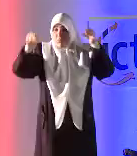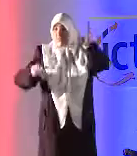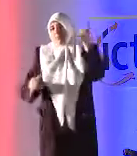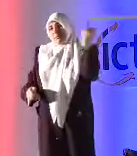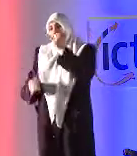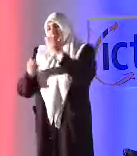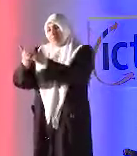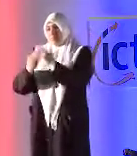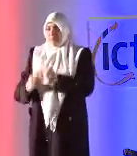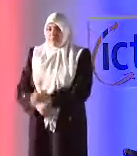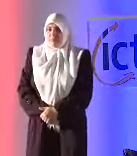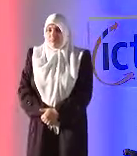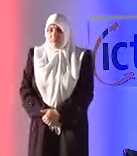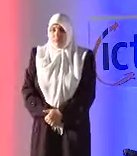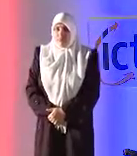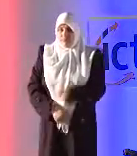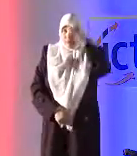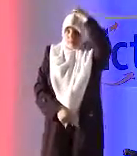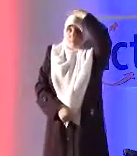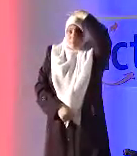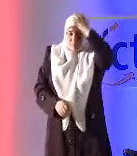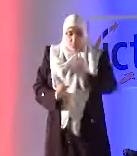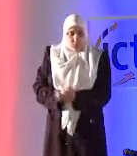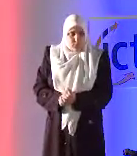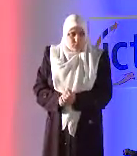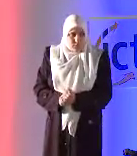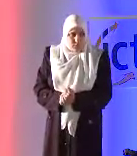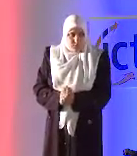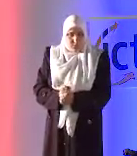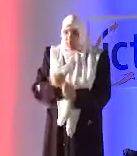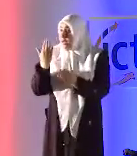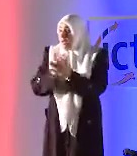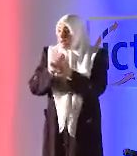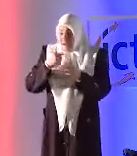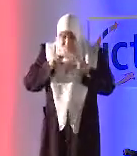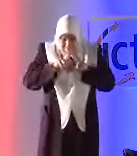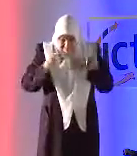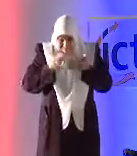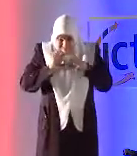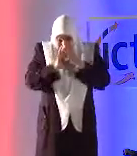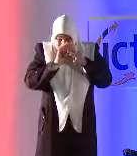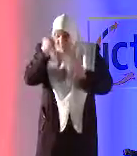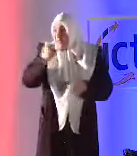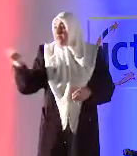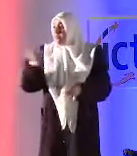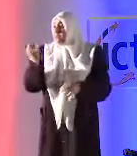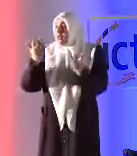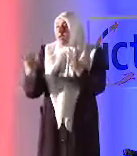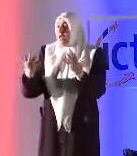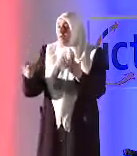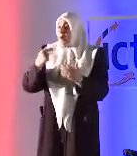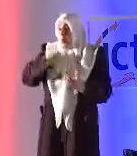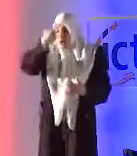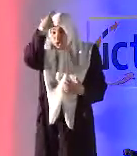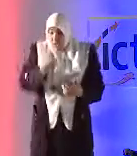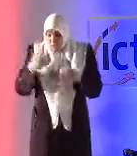وتهيئ الخدمات الرقمية لتكون سلسة وبإمكانها أن يتواصل